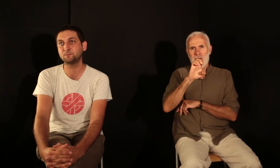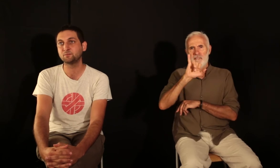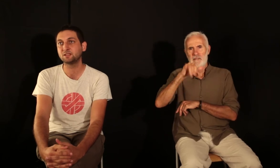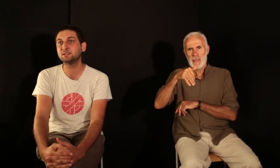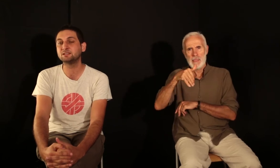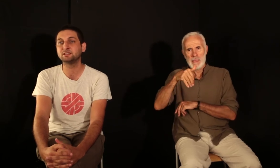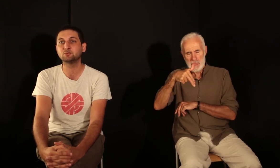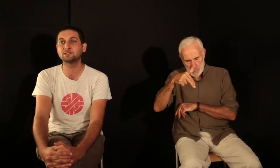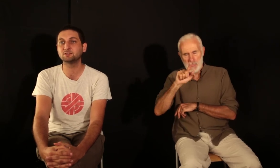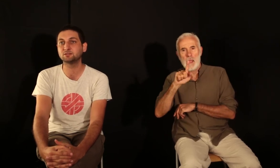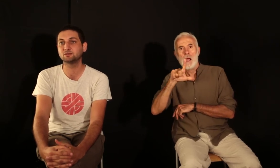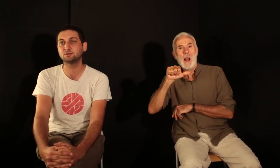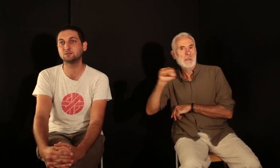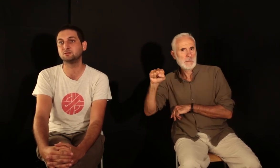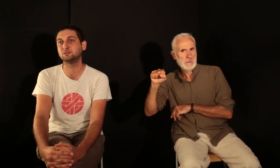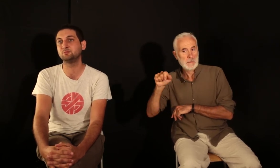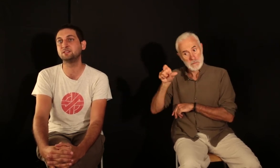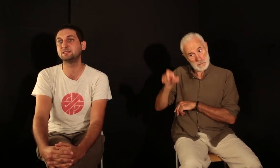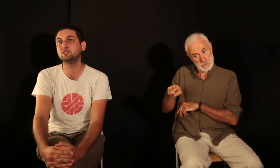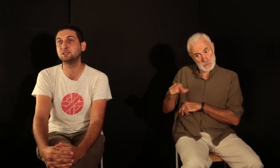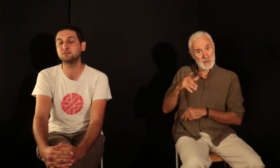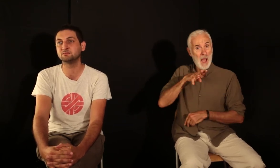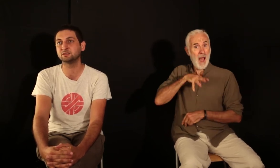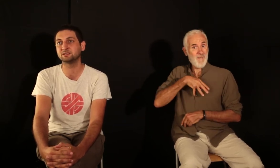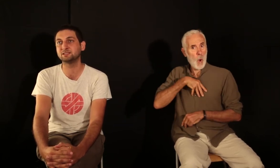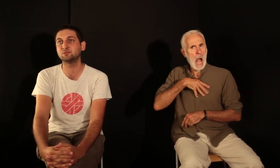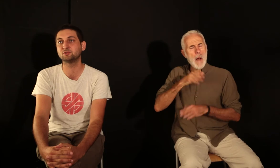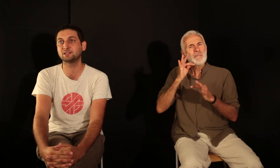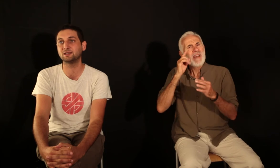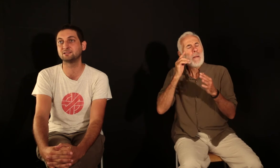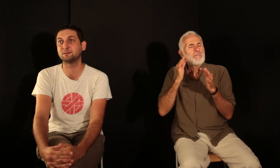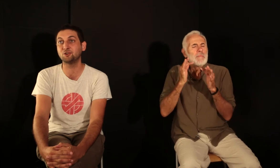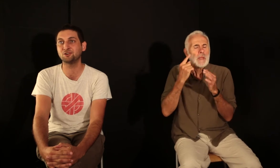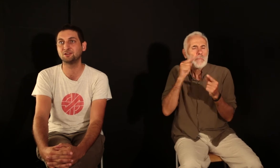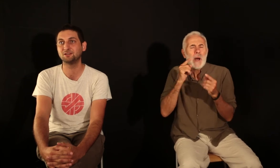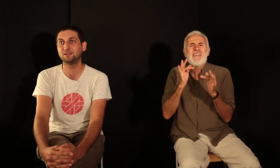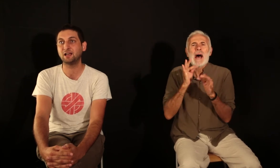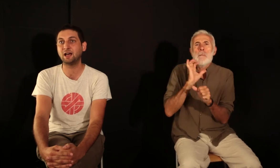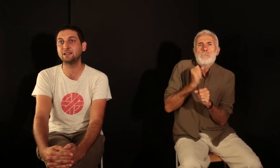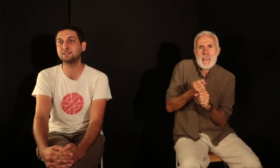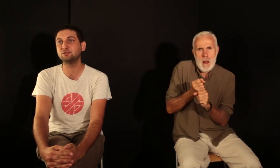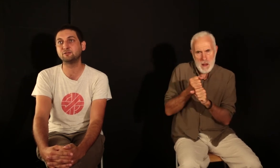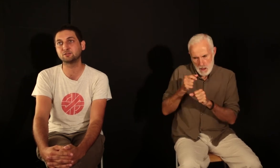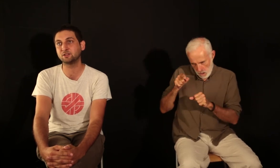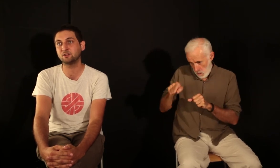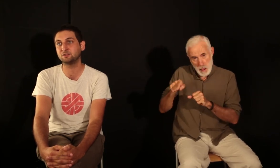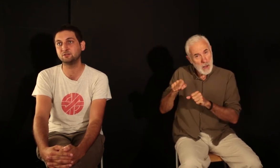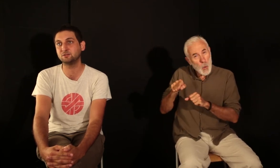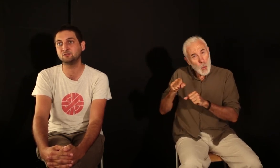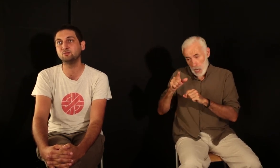qui, des années 60, au début des années 2000, quasiment jusqu'à sa mort, a été le défenseur d'une